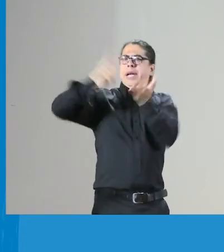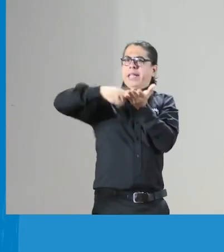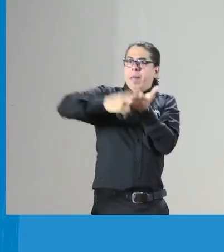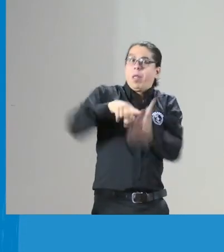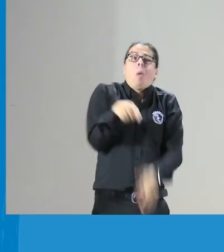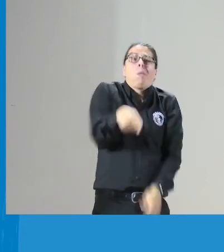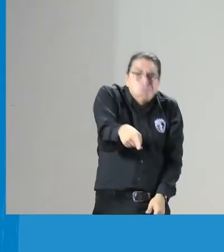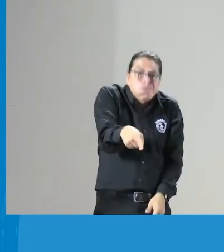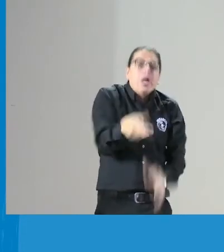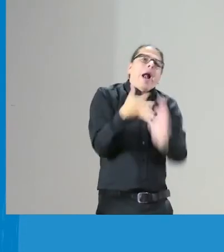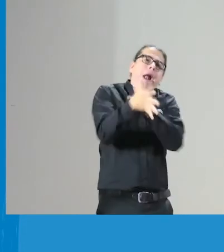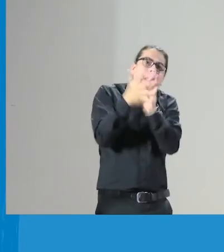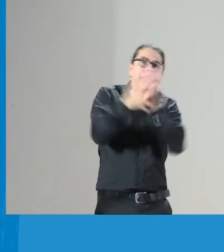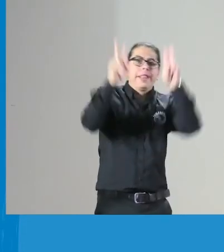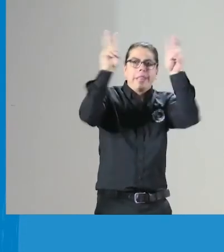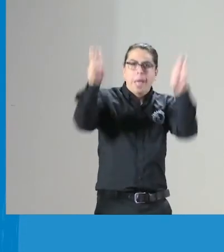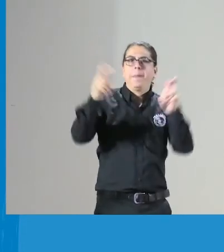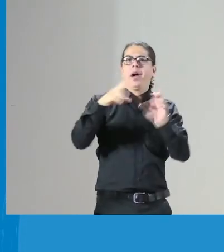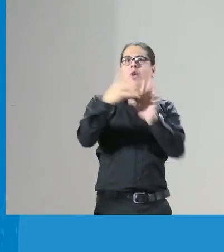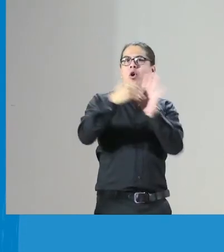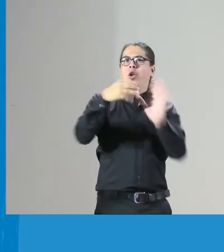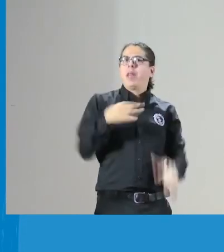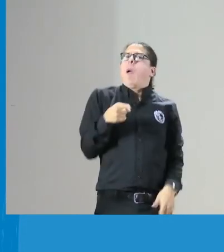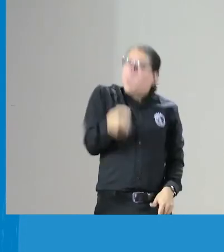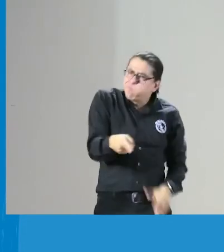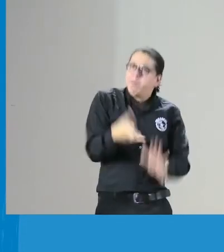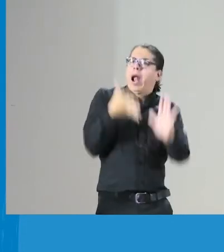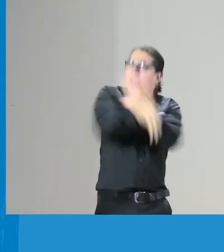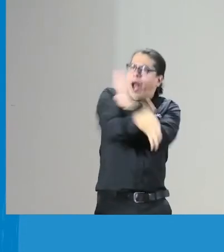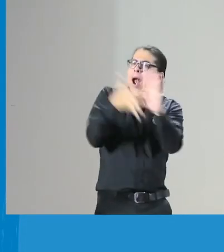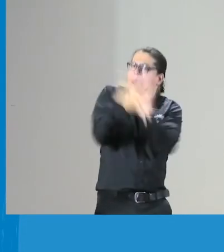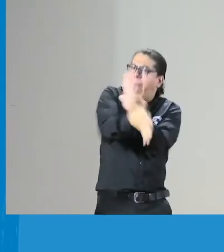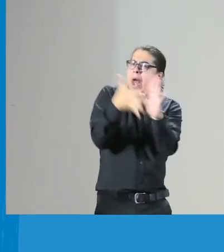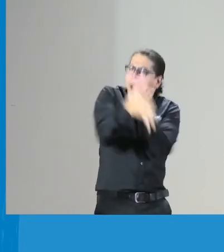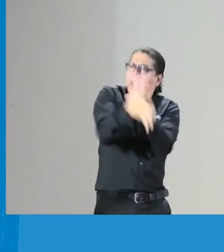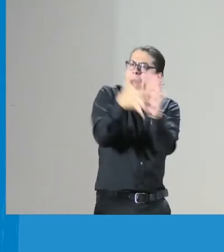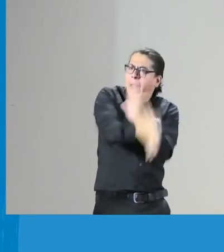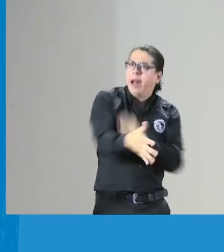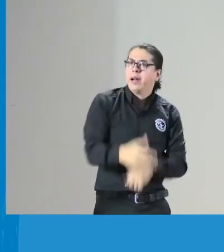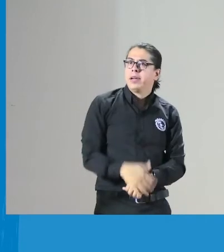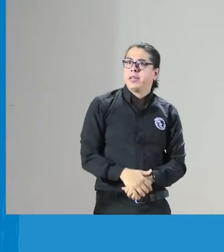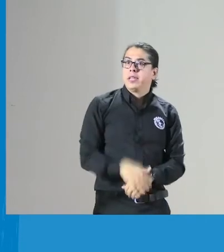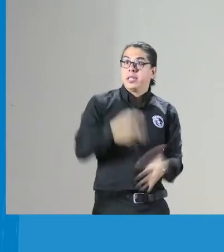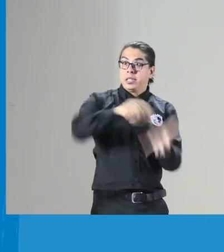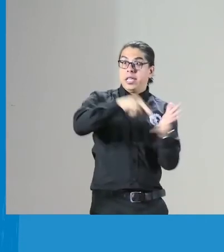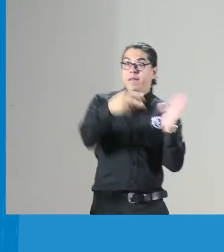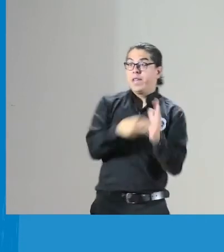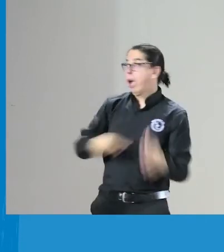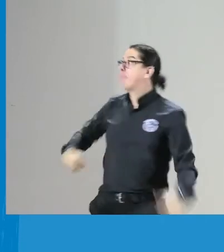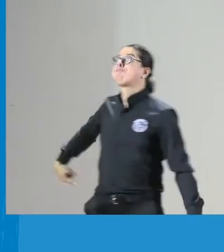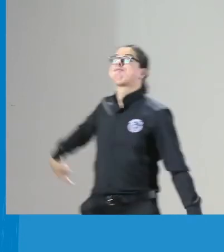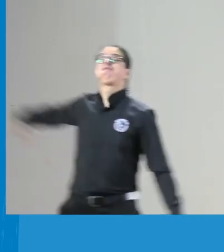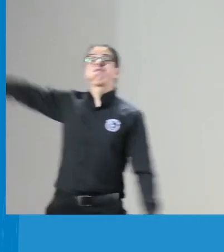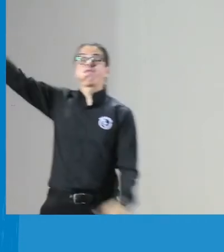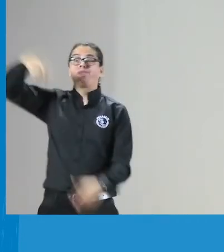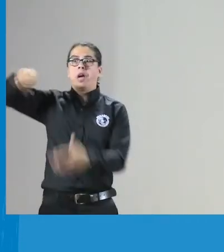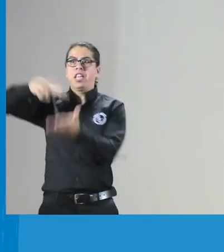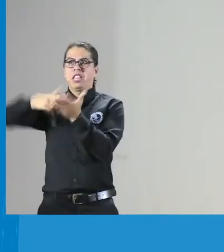eventos sobre cualificación de intérpretes y siempre aparecía el tema del código de ética allí entonces ¿qué